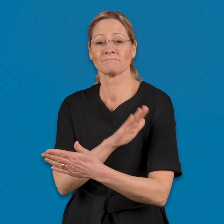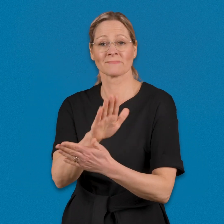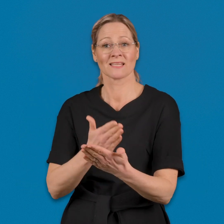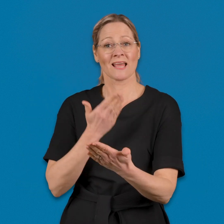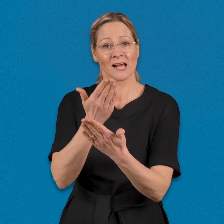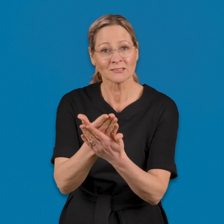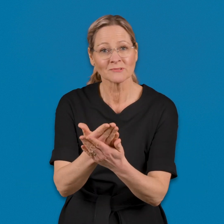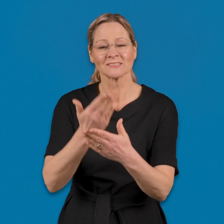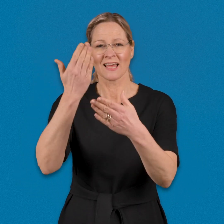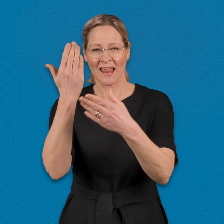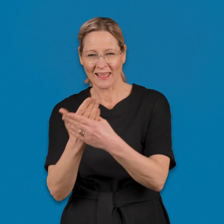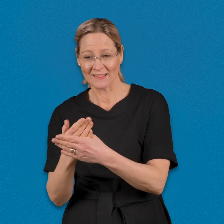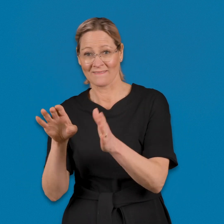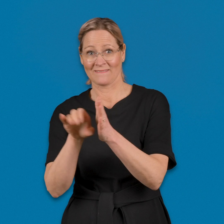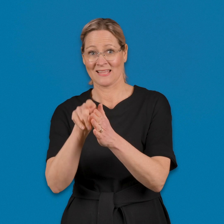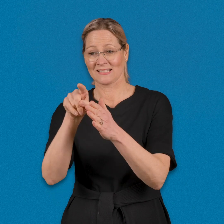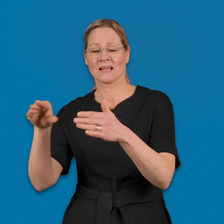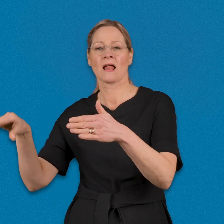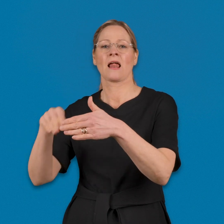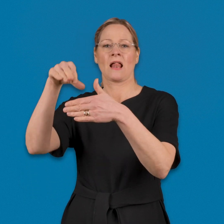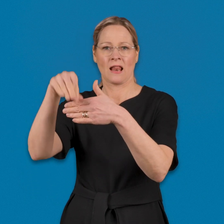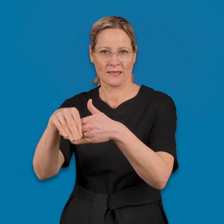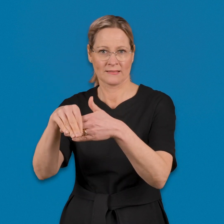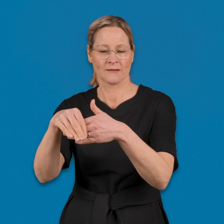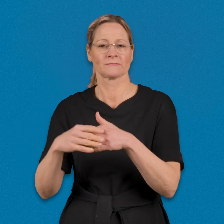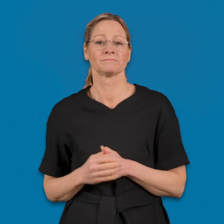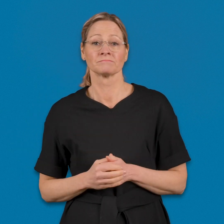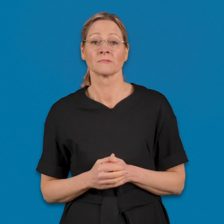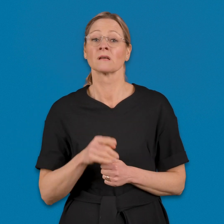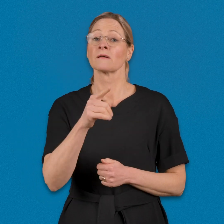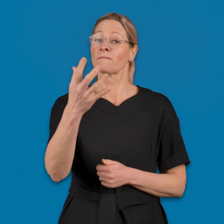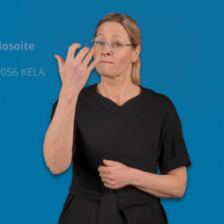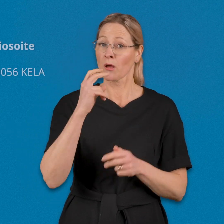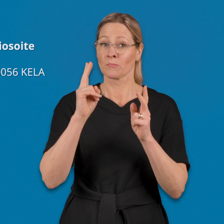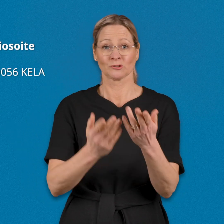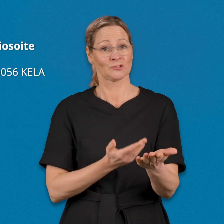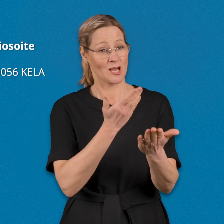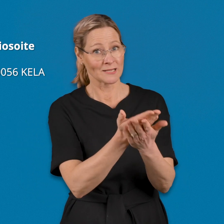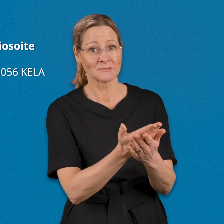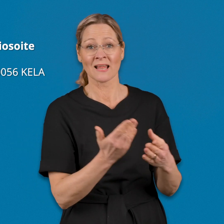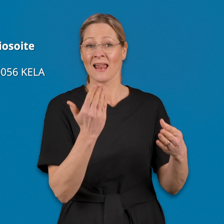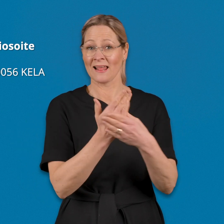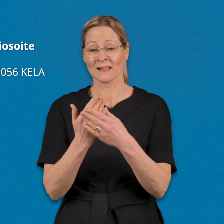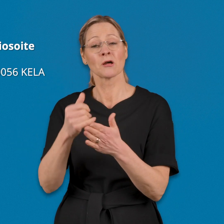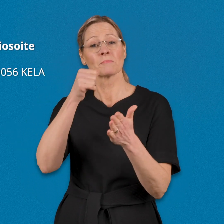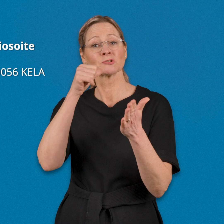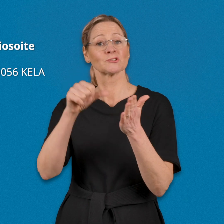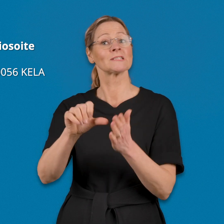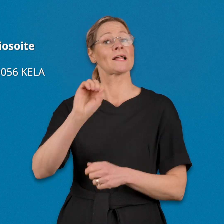vammaisten tulkkauspalvelu ja liitä hakemus ja liitteet viestiin. Voit myös lähettää hakemuksen ja